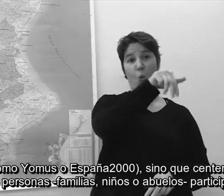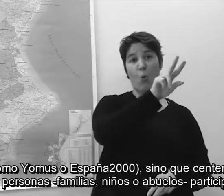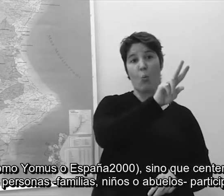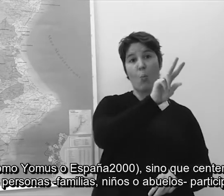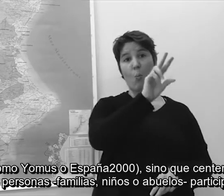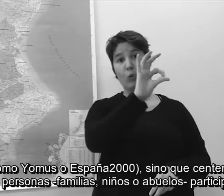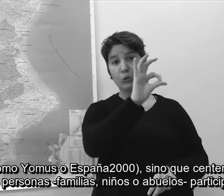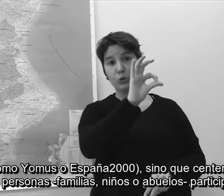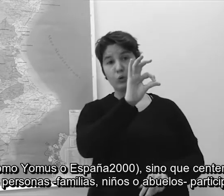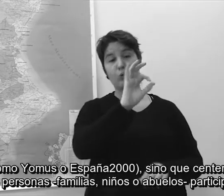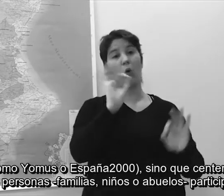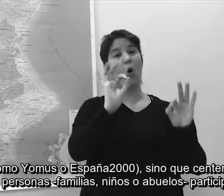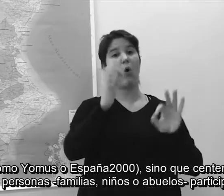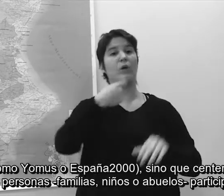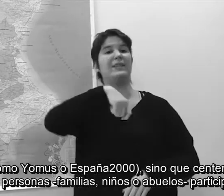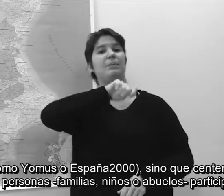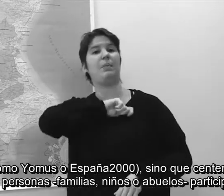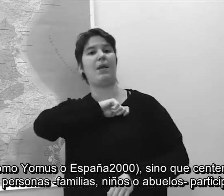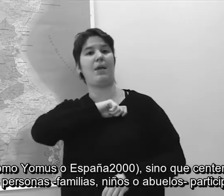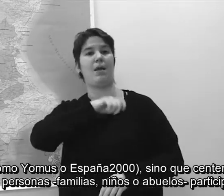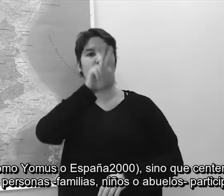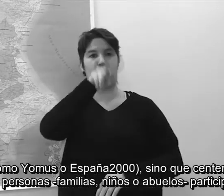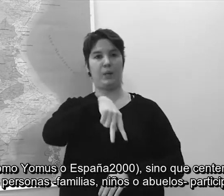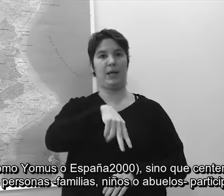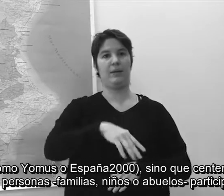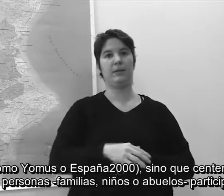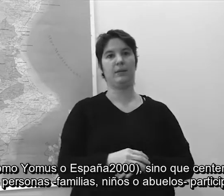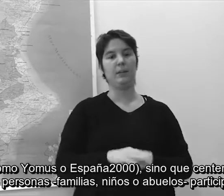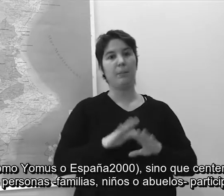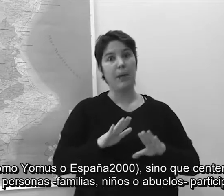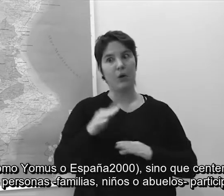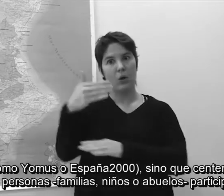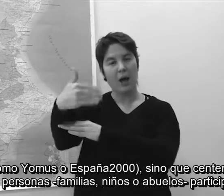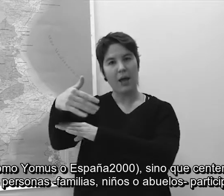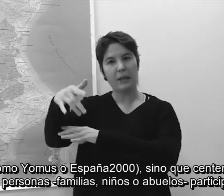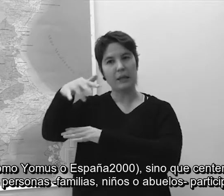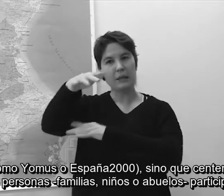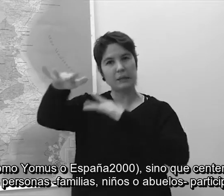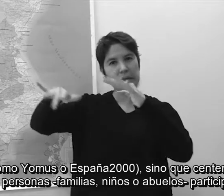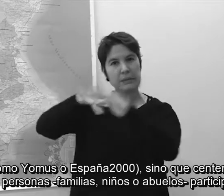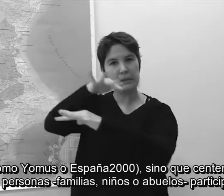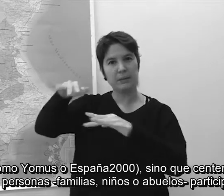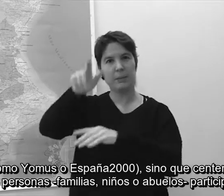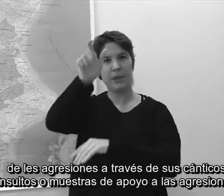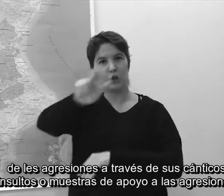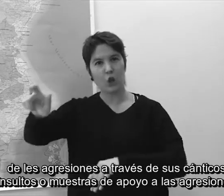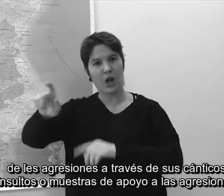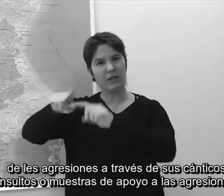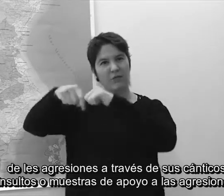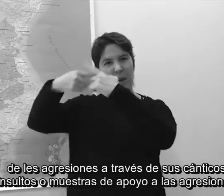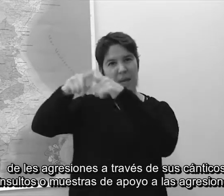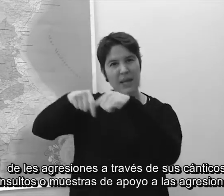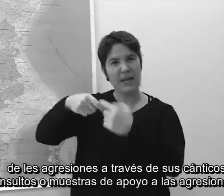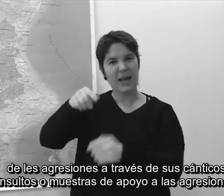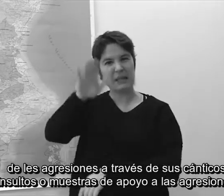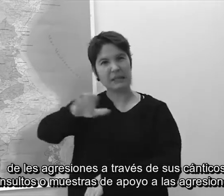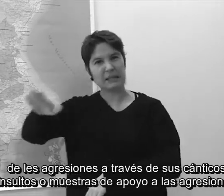Però també centenars de persones, famílies, xiquets i avis, recolzaren aquestes agressions.